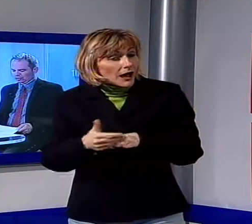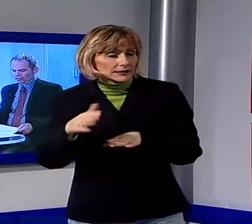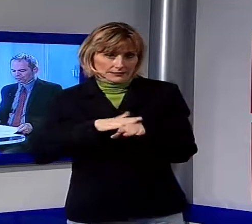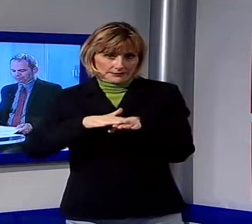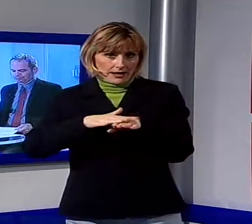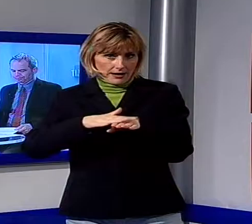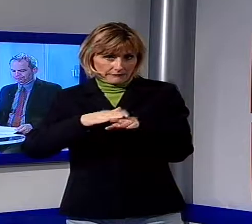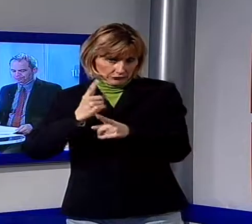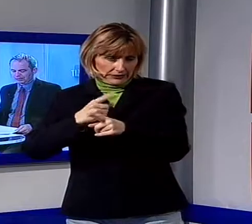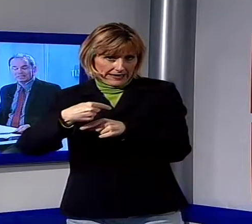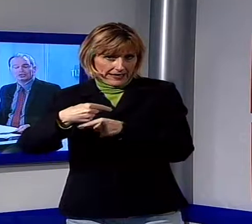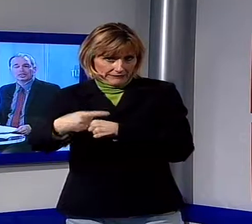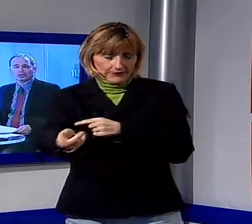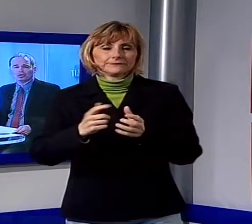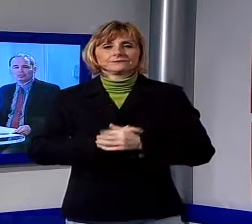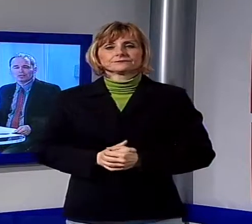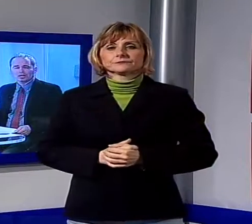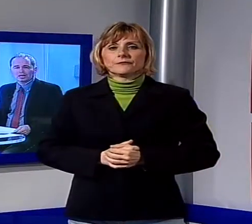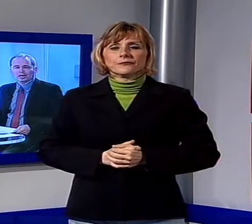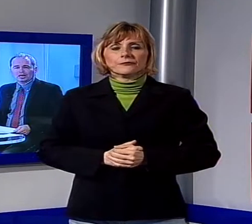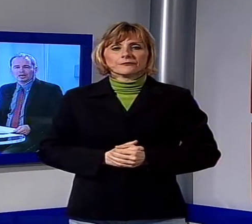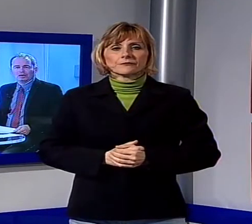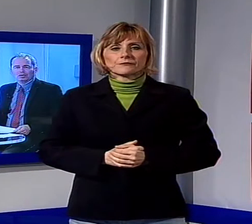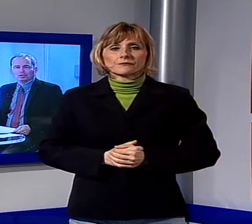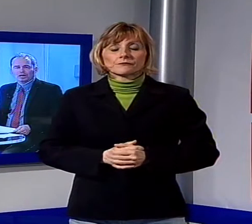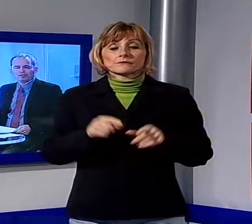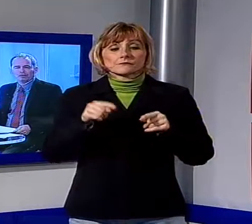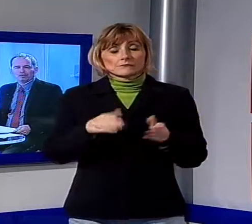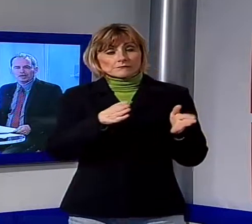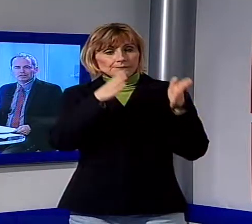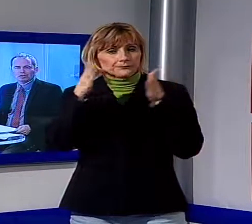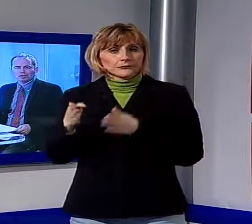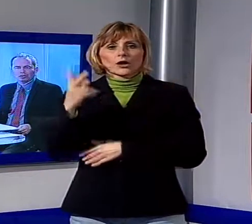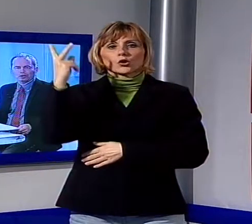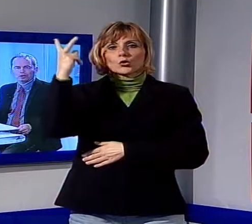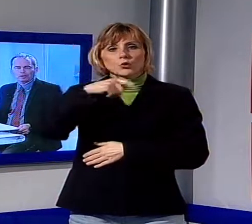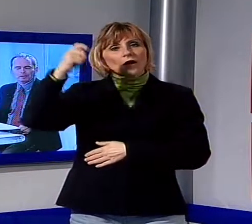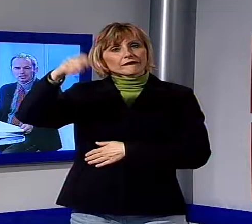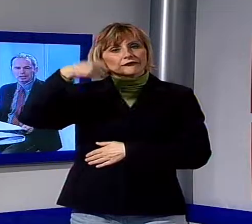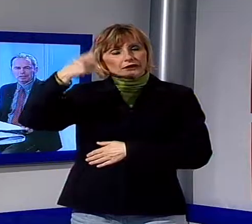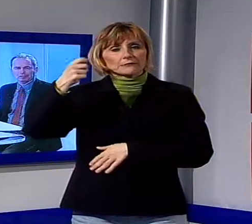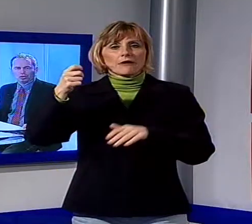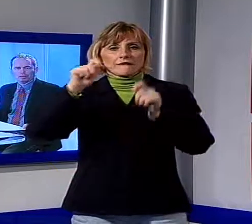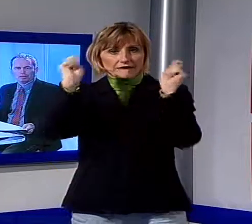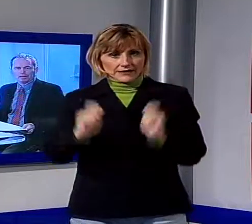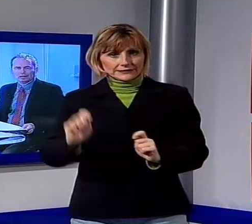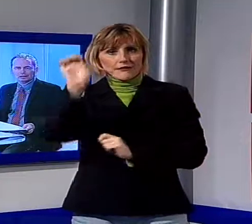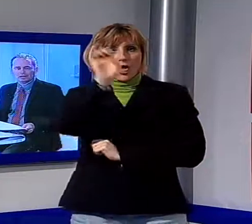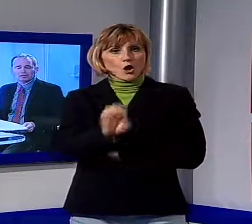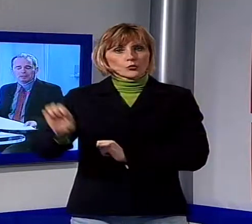Noi. Passiamo adesso al Lucca Film Festival Europa Cinema perché oggi a Palazzo Orsetti ma